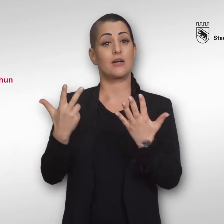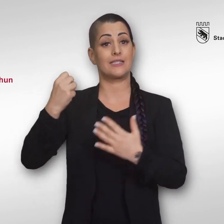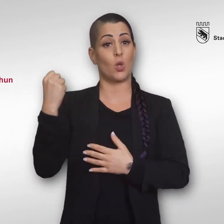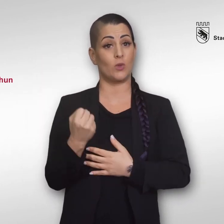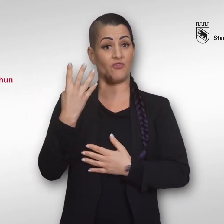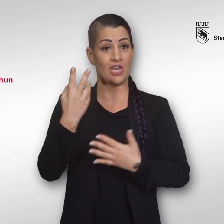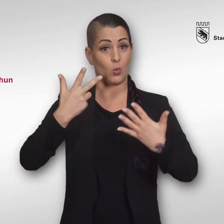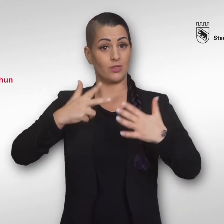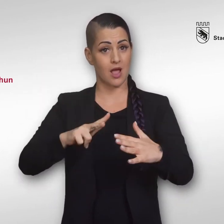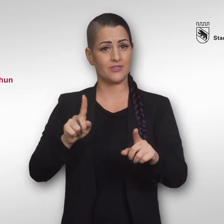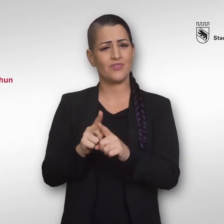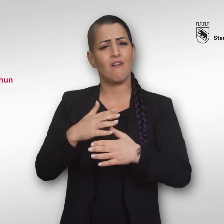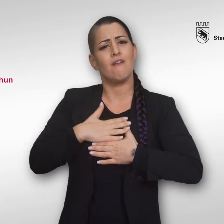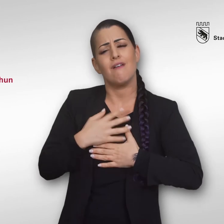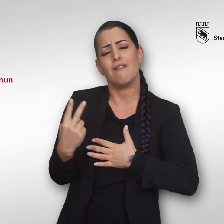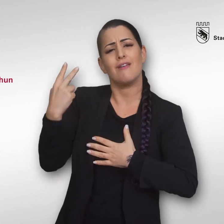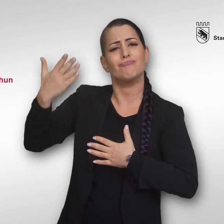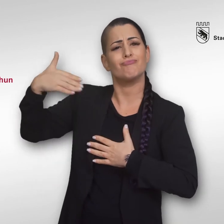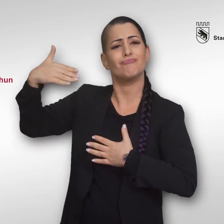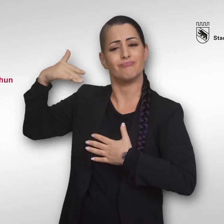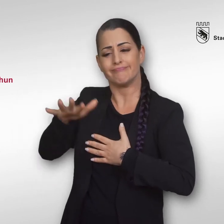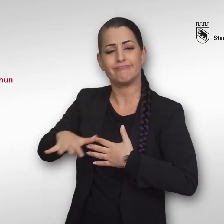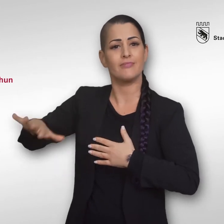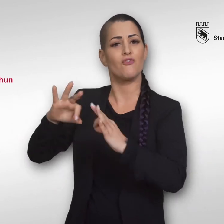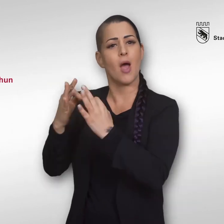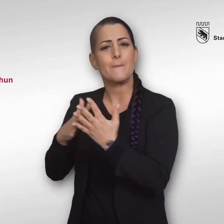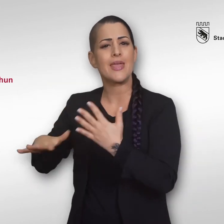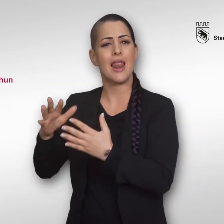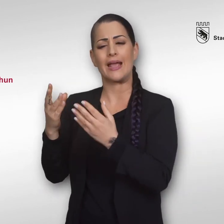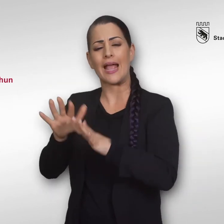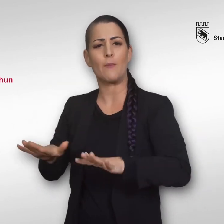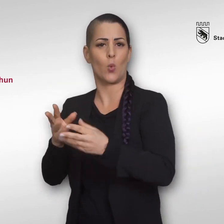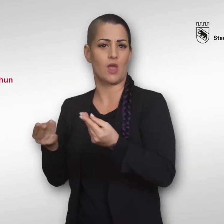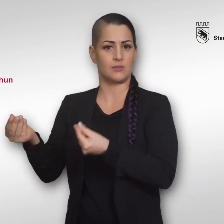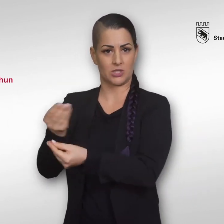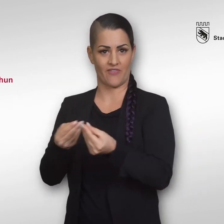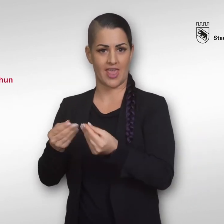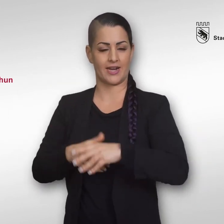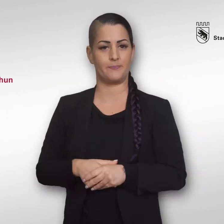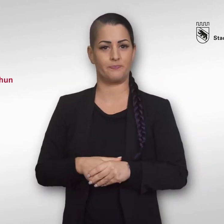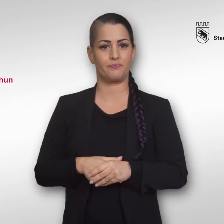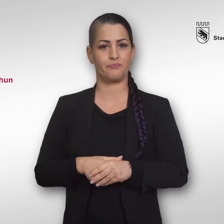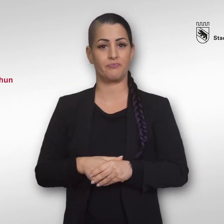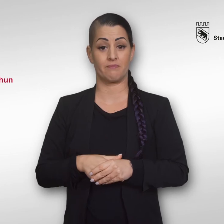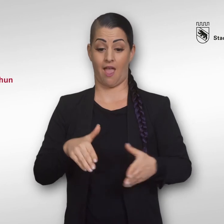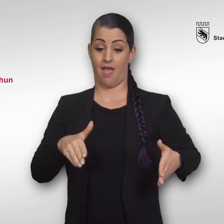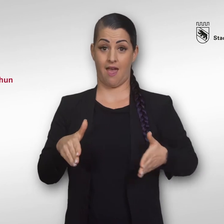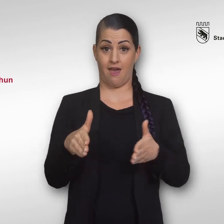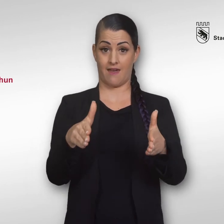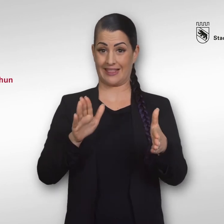1884 in nostalgischem Rahmen eine familiäre und gemütliche Atmosphäre. Mit